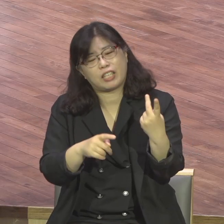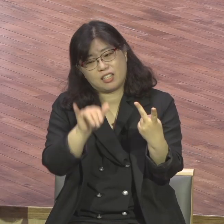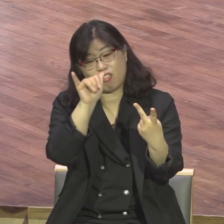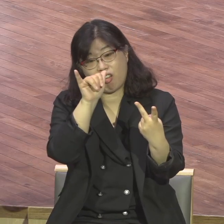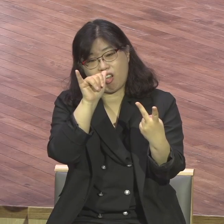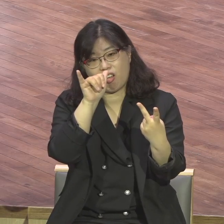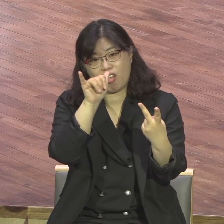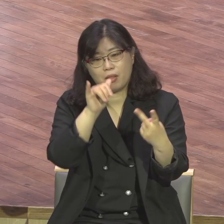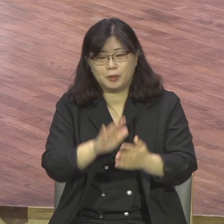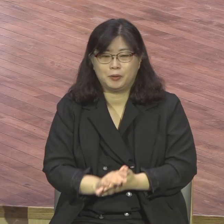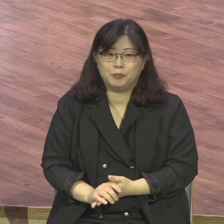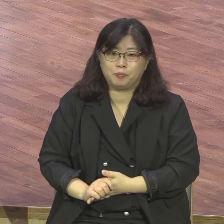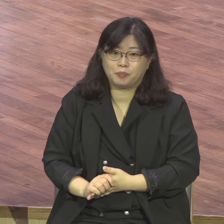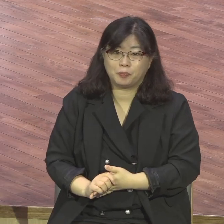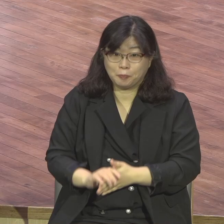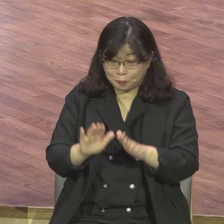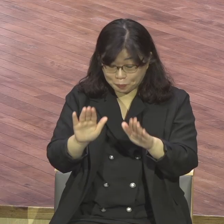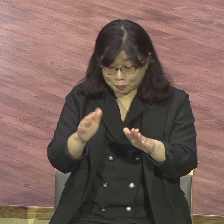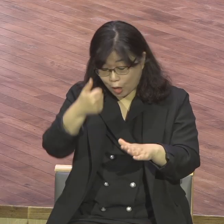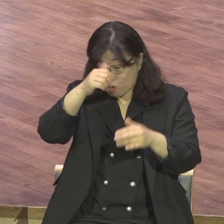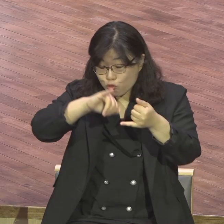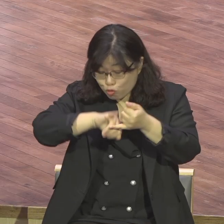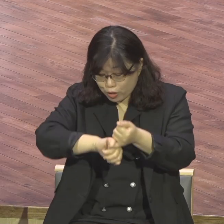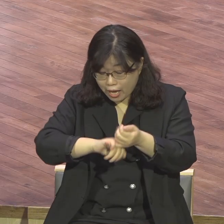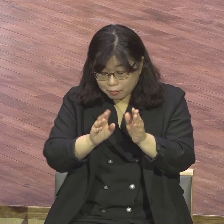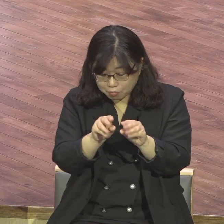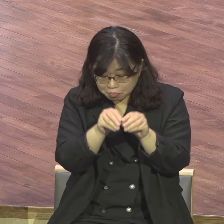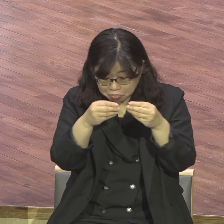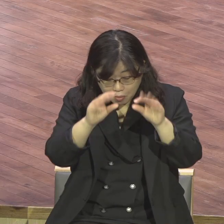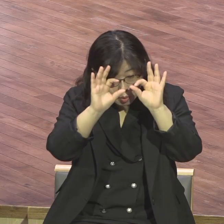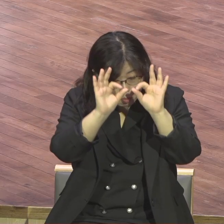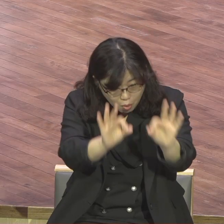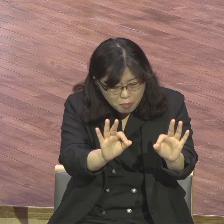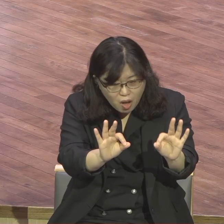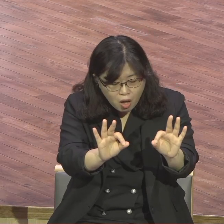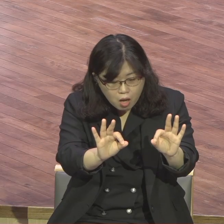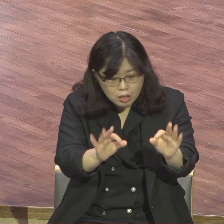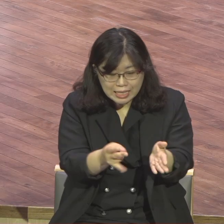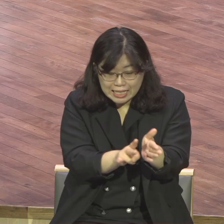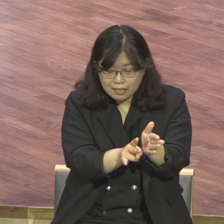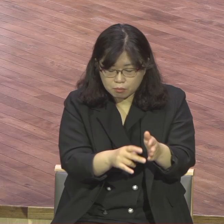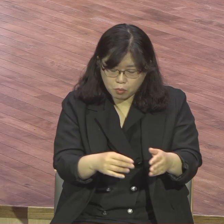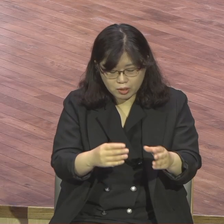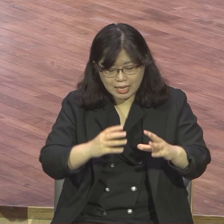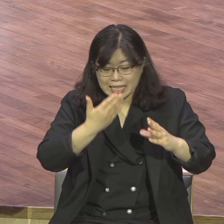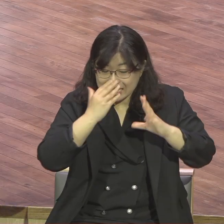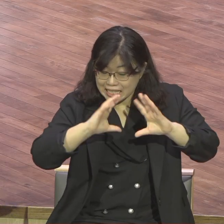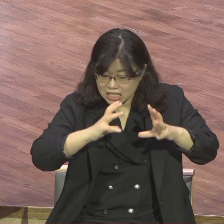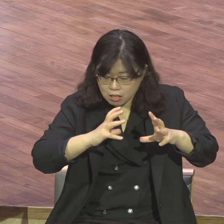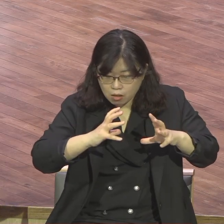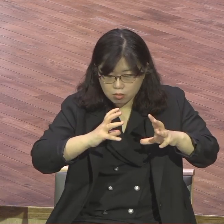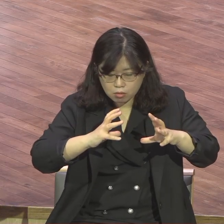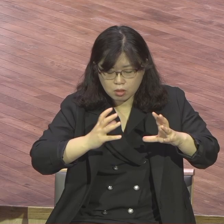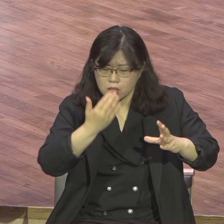이스라엘이 왜 국가적인 큰 위기가 처해졌는가 이스라엘의 국가적인 위기가 왜